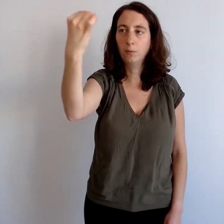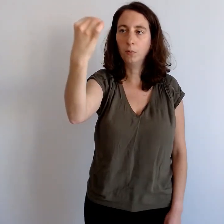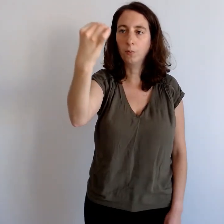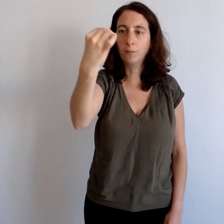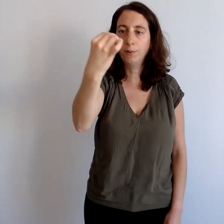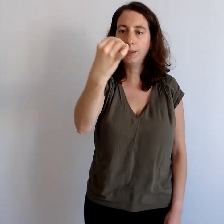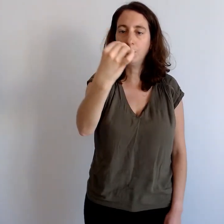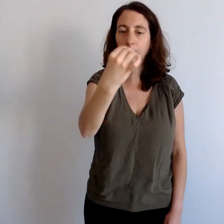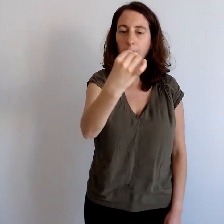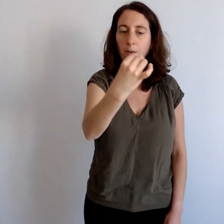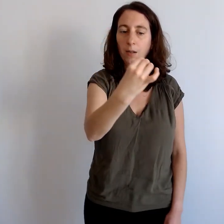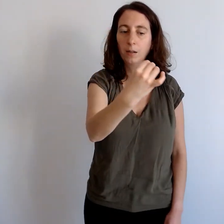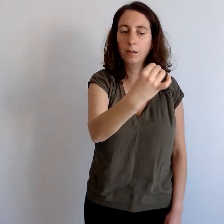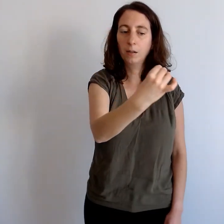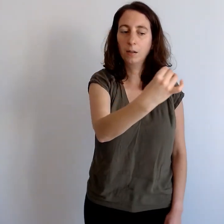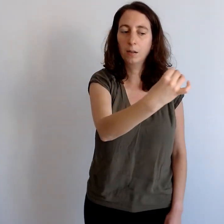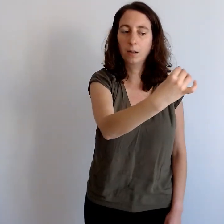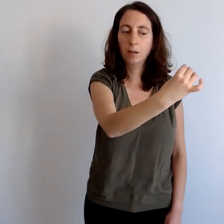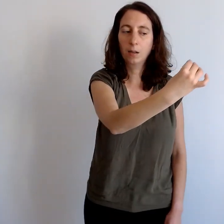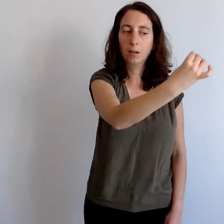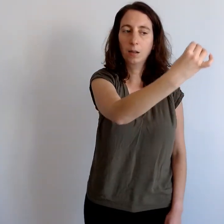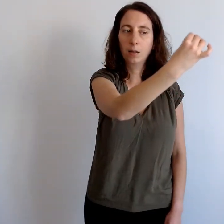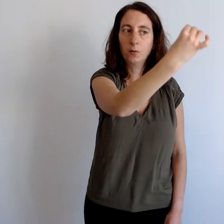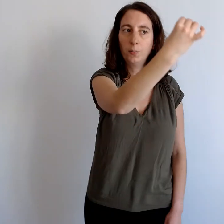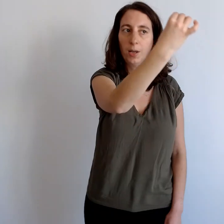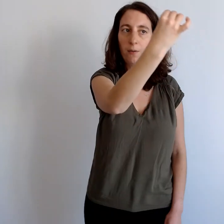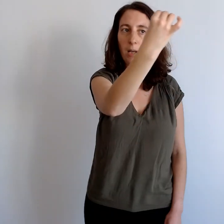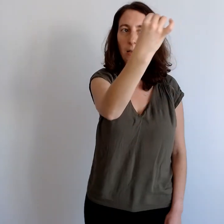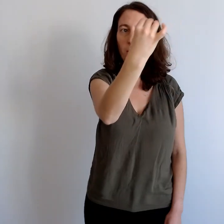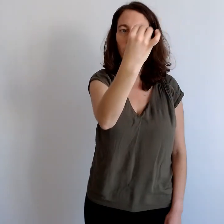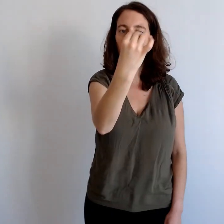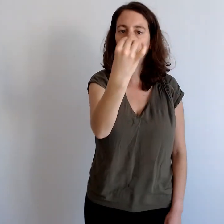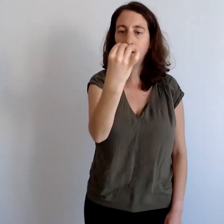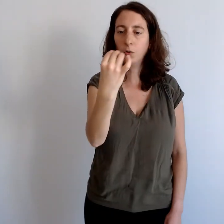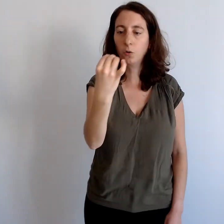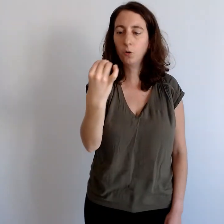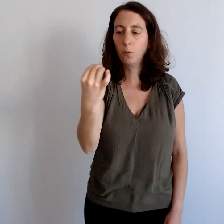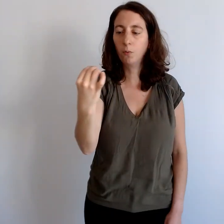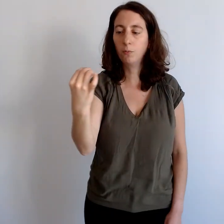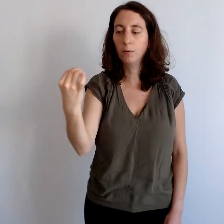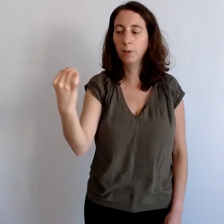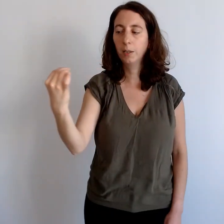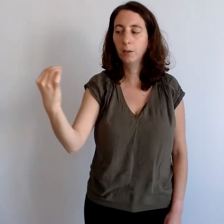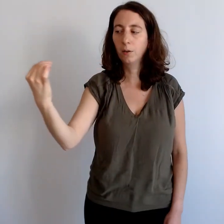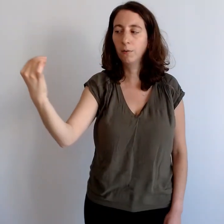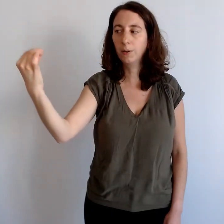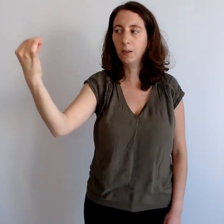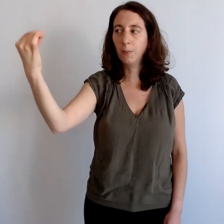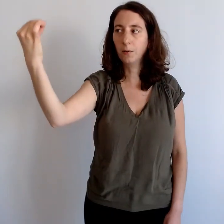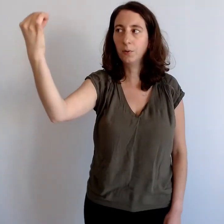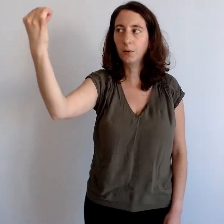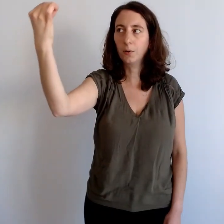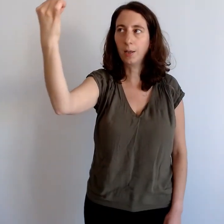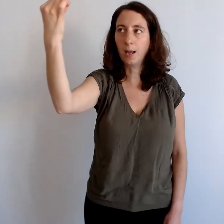devant vous, c'est plus simple. Vous observez graduellement ce que ça change pour vous dans votre expérience sensorielle